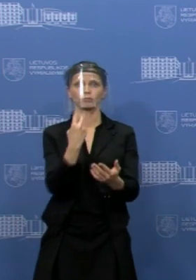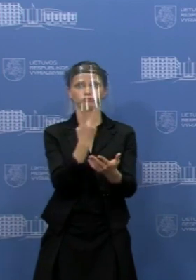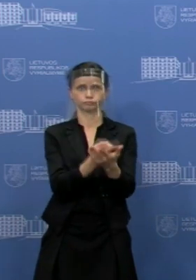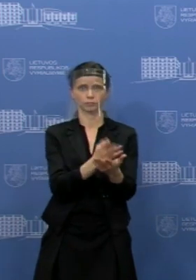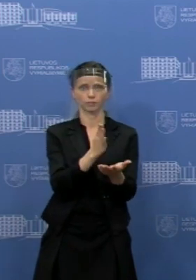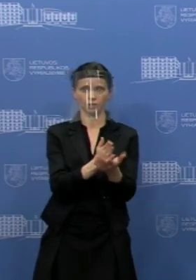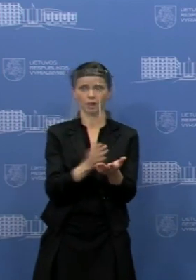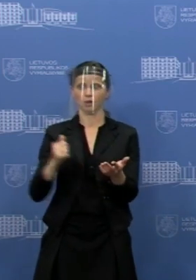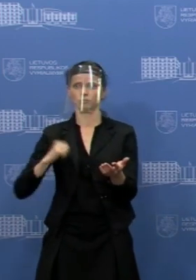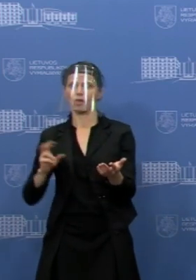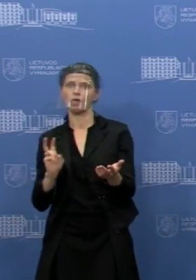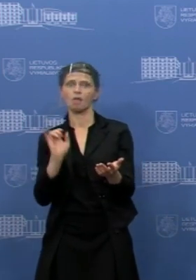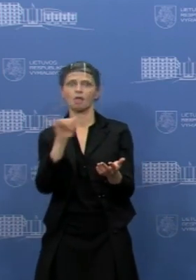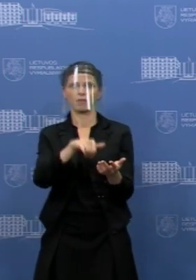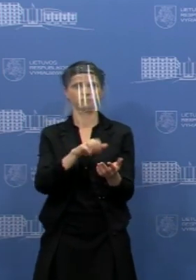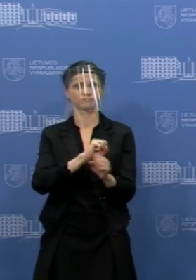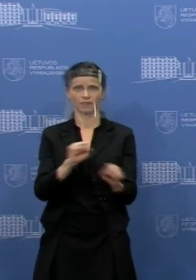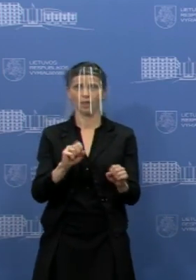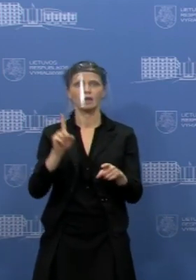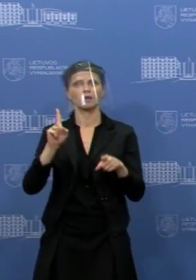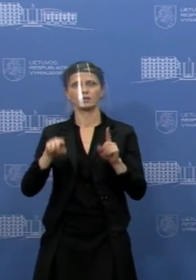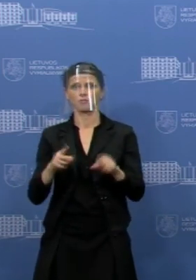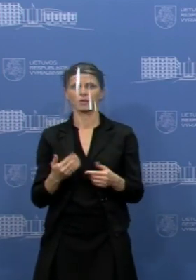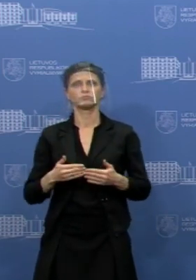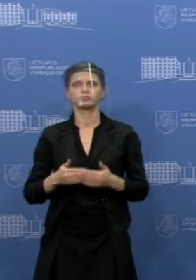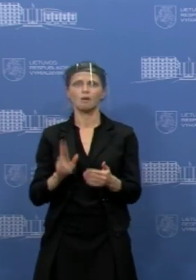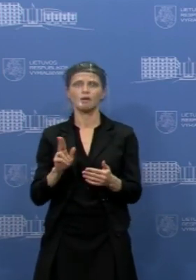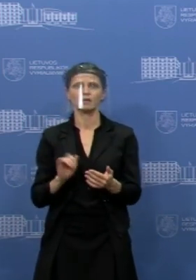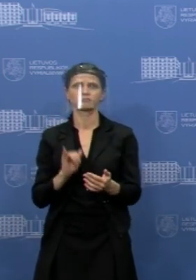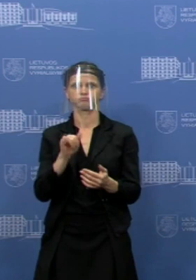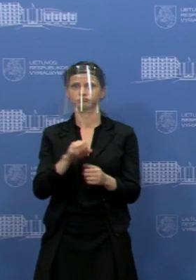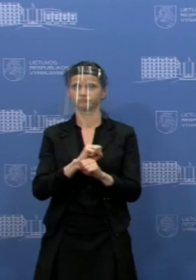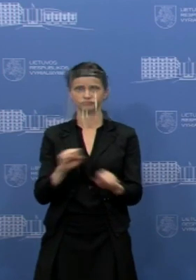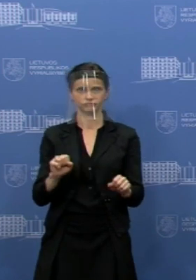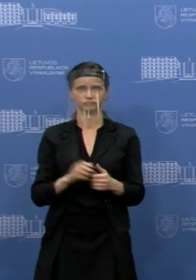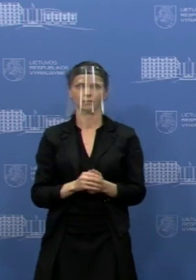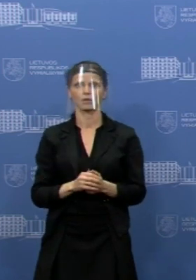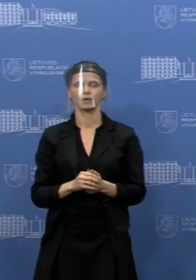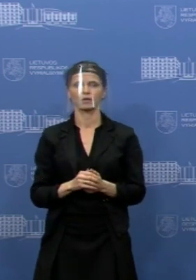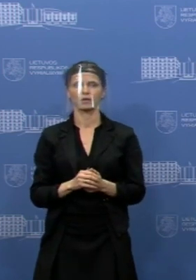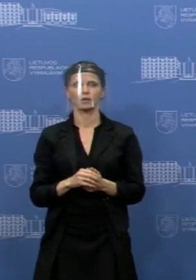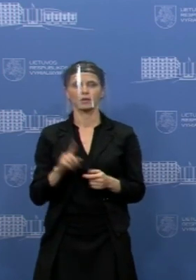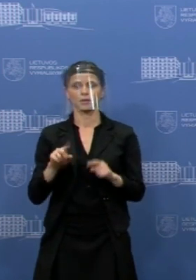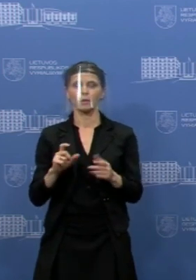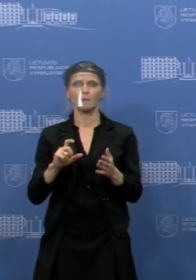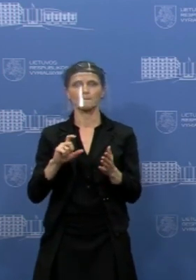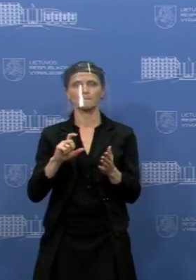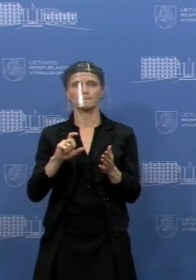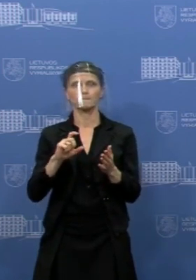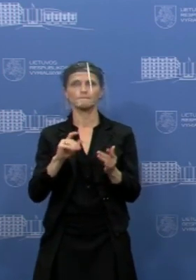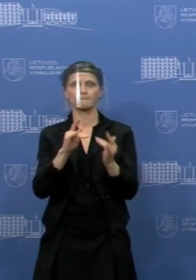terminalinės būklės, vaikus, gimdyvės. Ambulatorinės paslaugas specialistai teiks